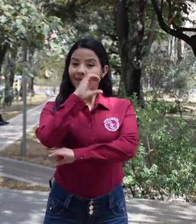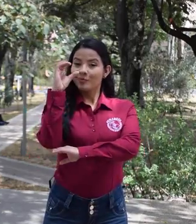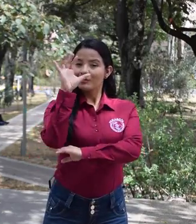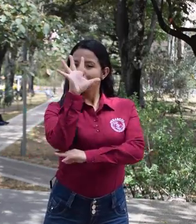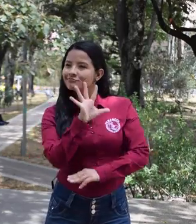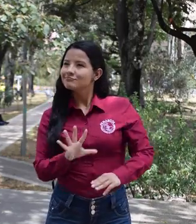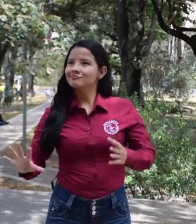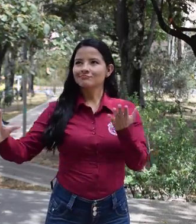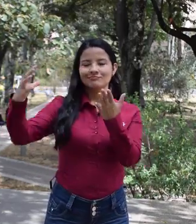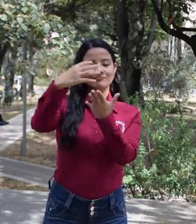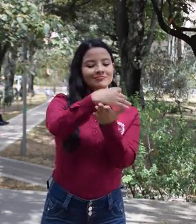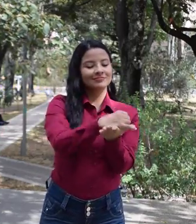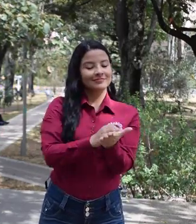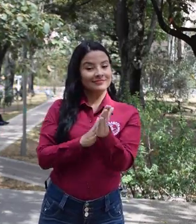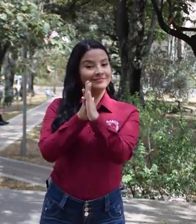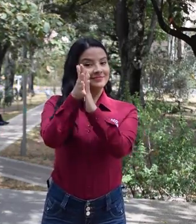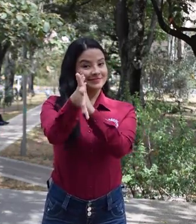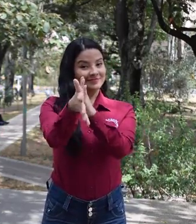FENASCOL en las regiones